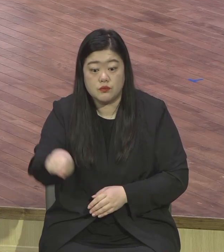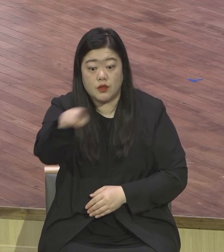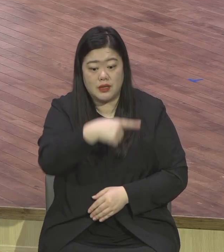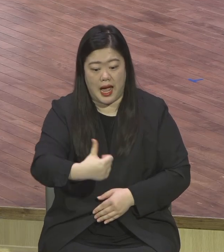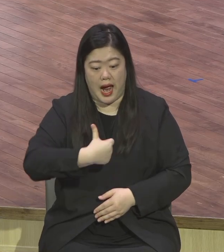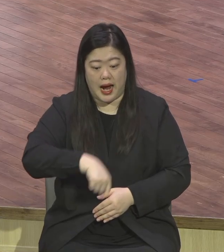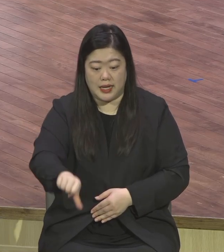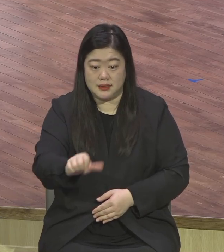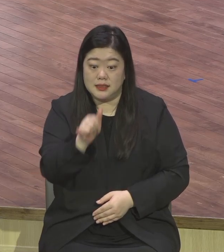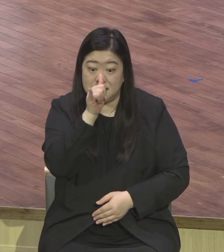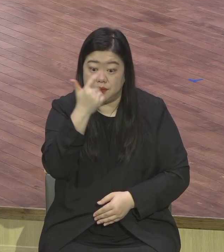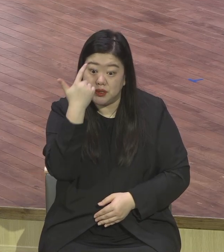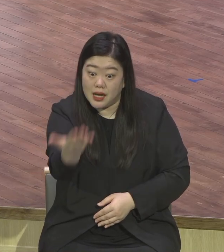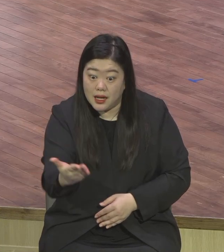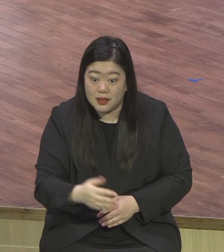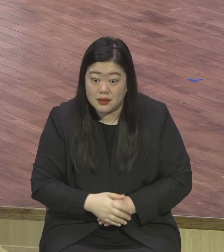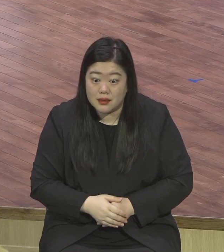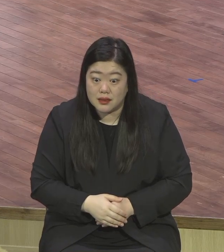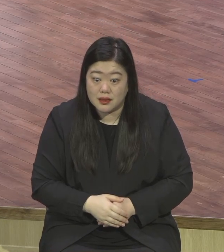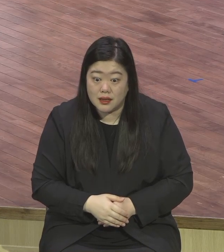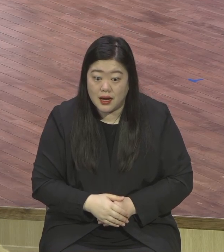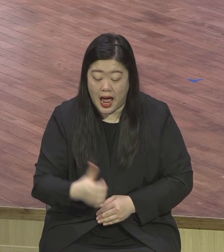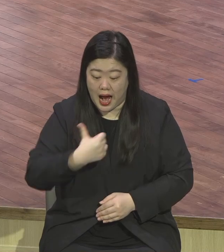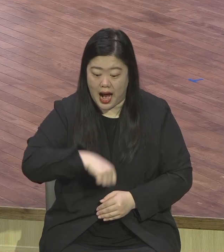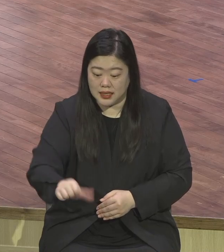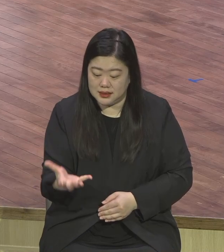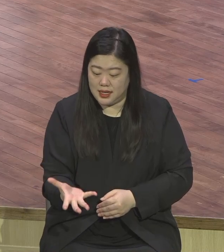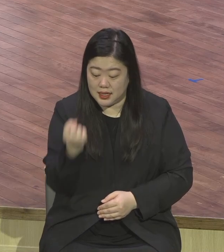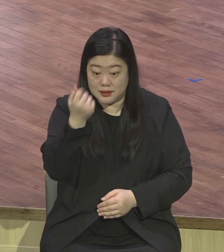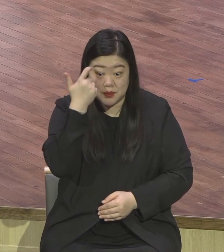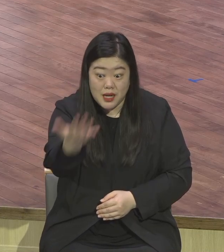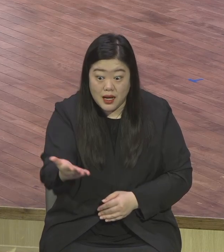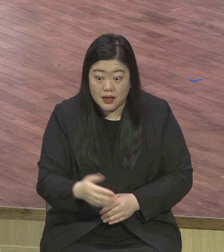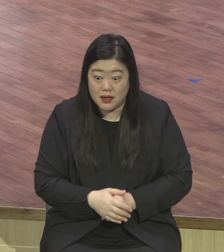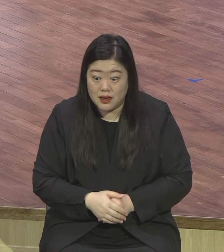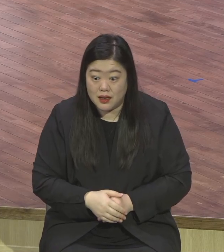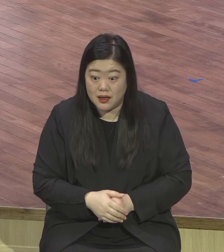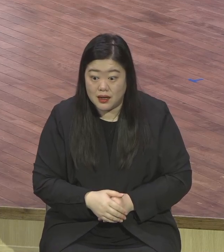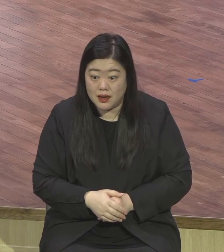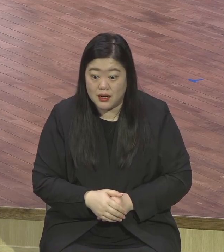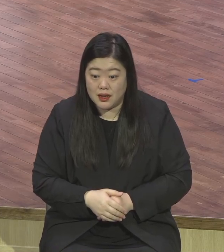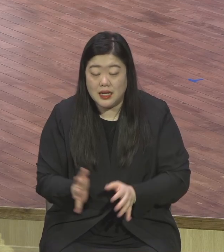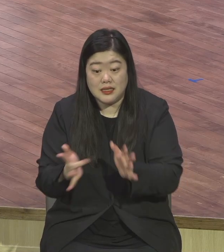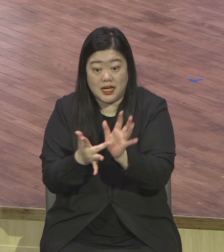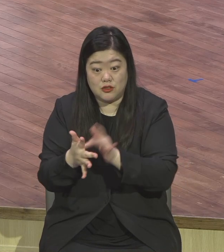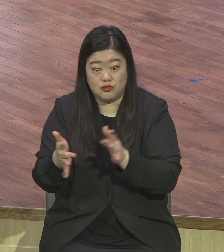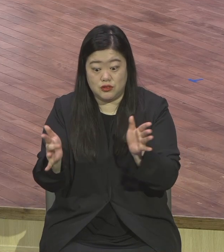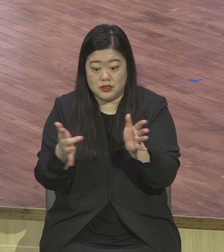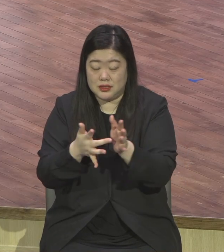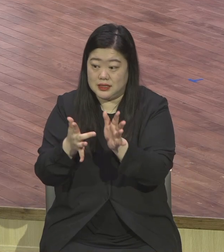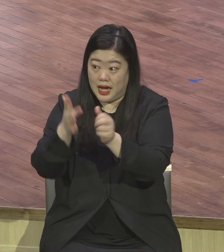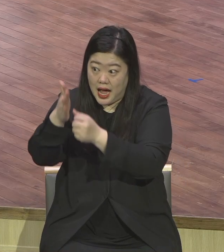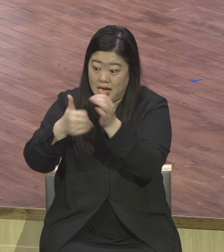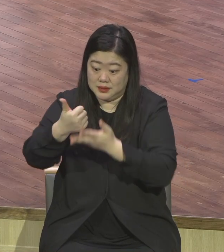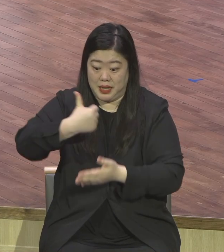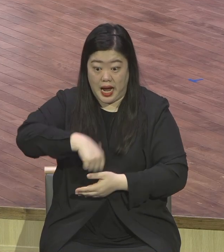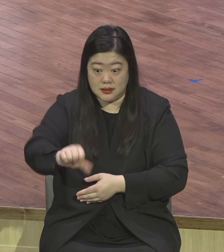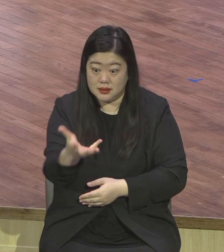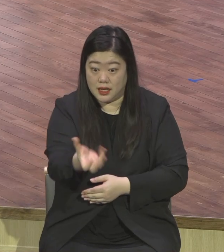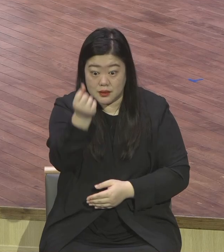얻었습니까? 영생 소유했으면 세상 부르는 게 없어 새고랑 차고 감옥에서 하나님을 찬양해 영생